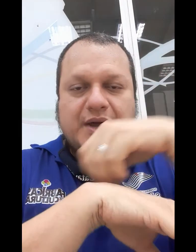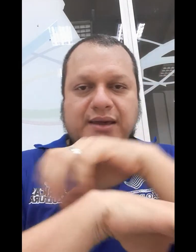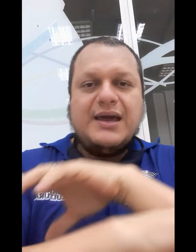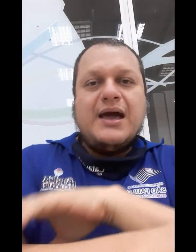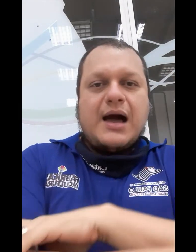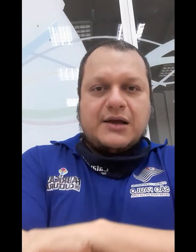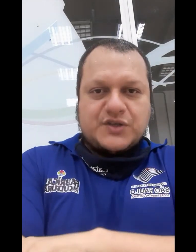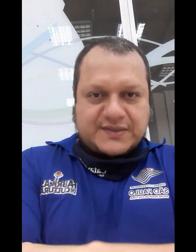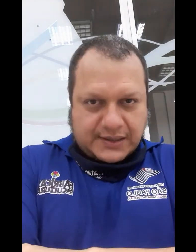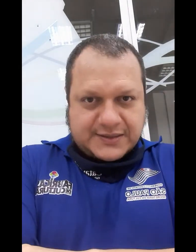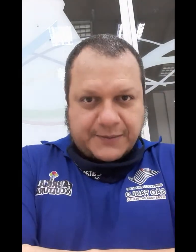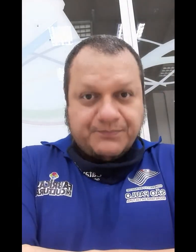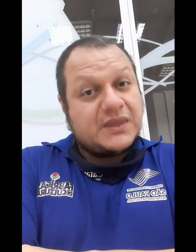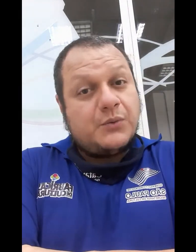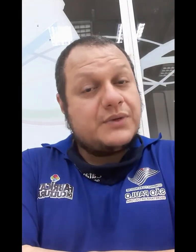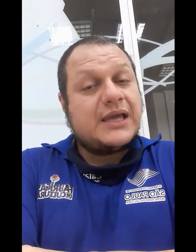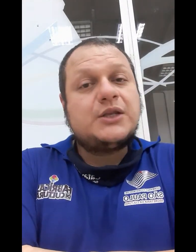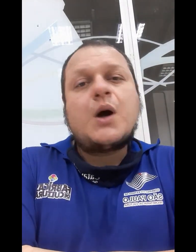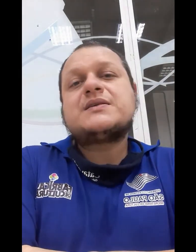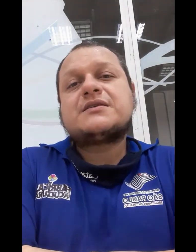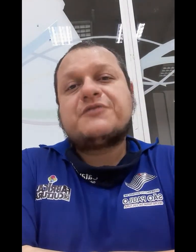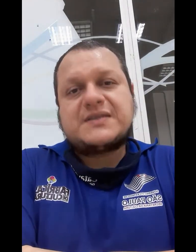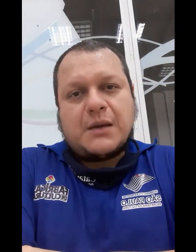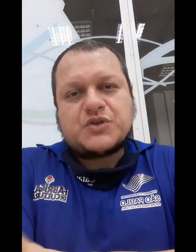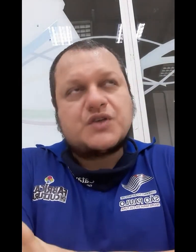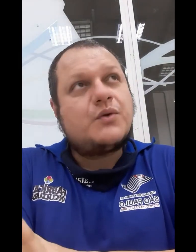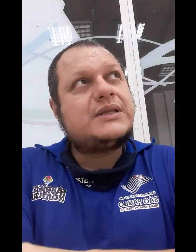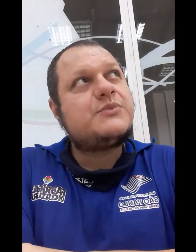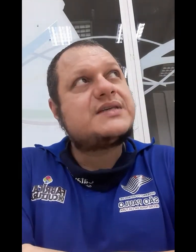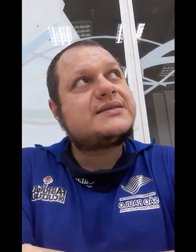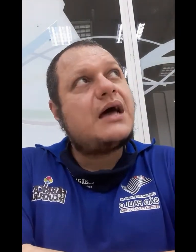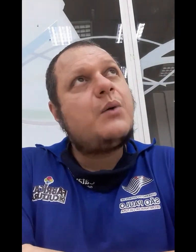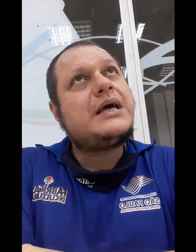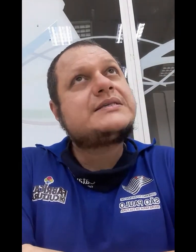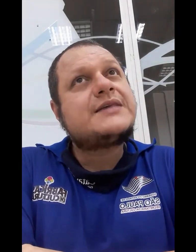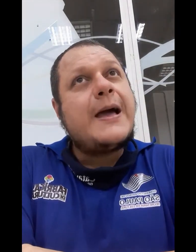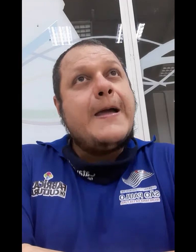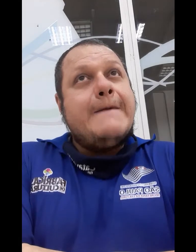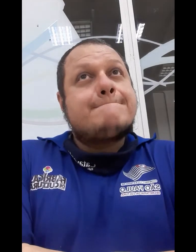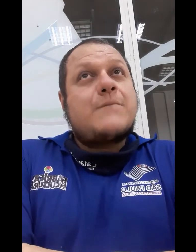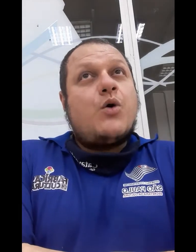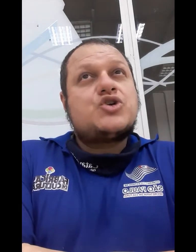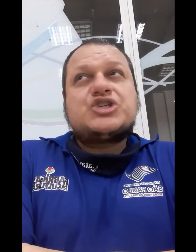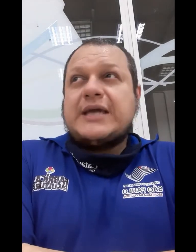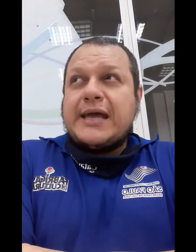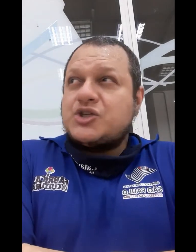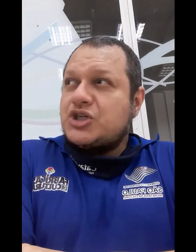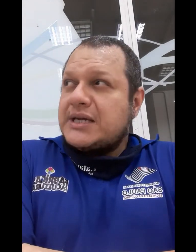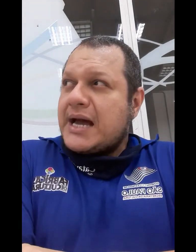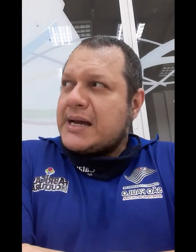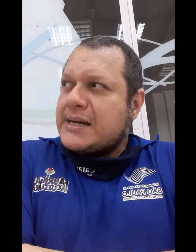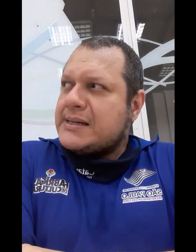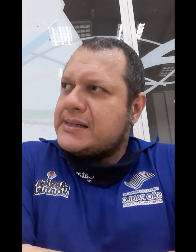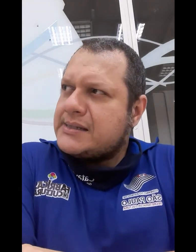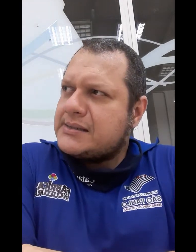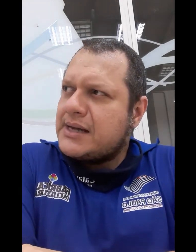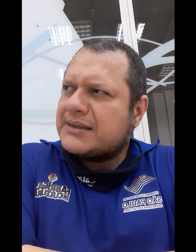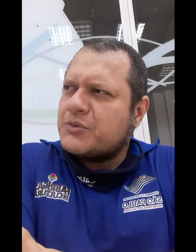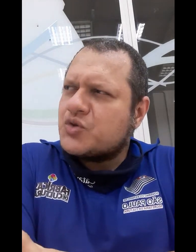aí à distância. Então, o que nós fizemos? Nós voltamos às aulas, hoje é dia, estamos no